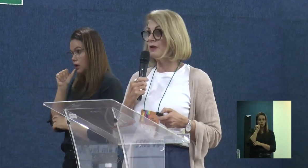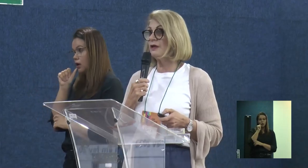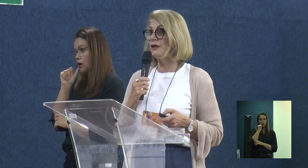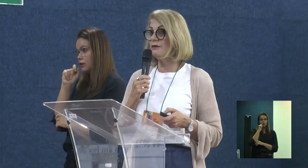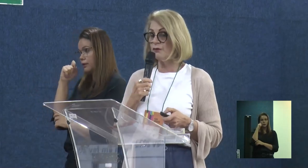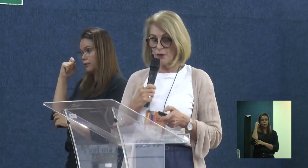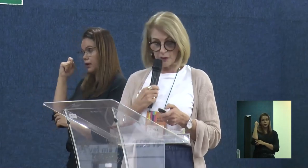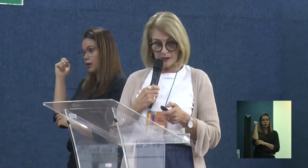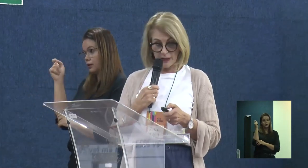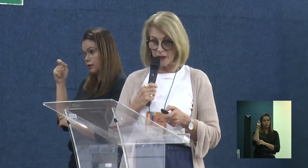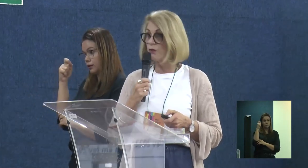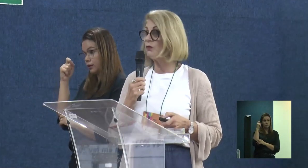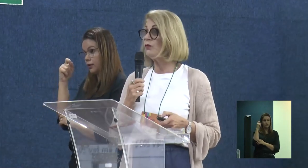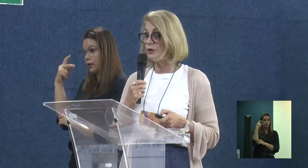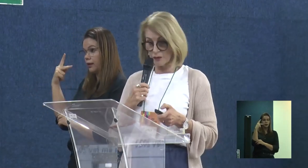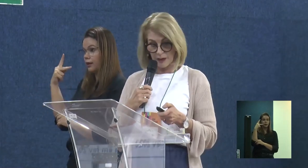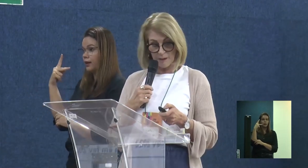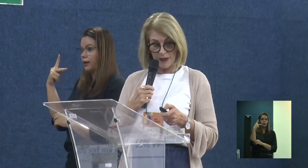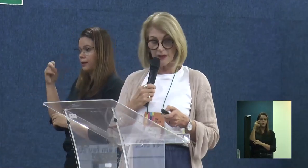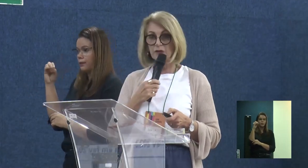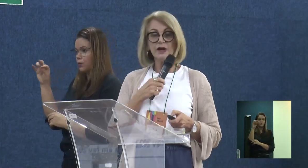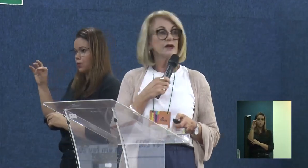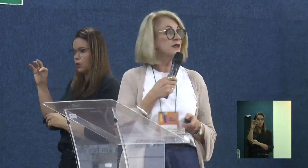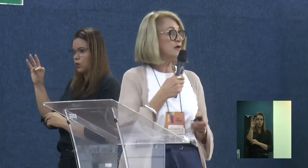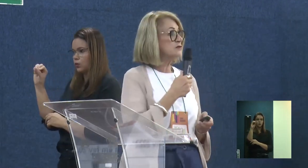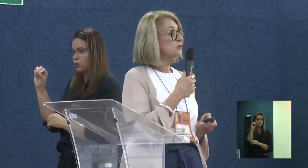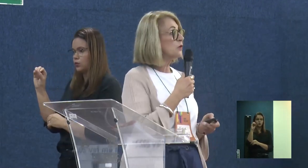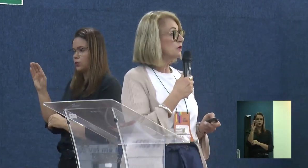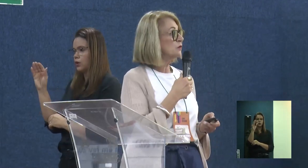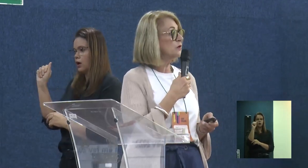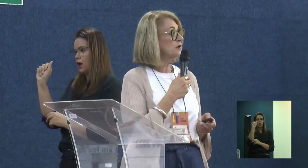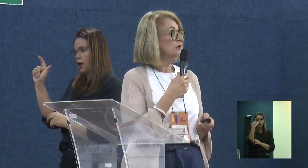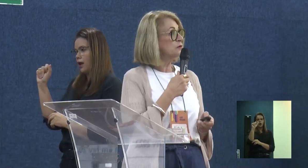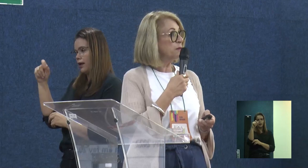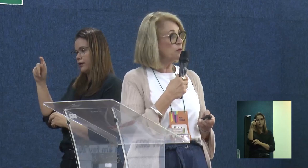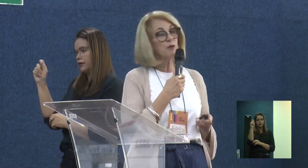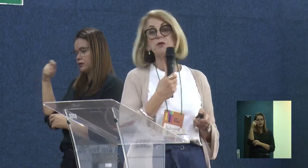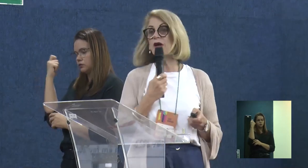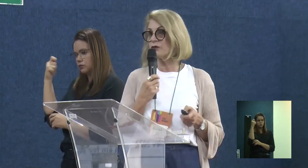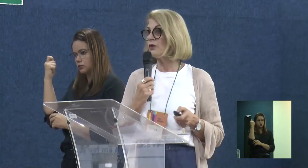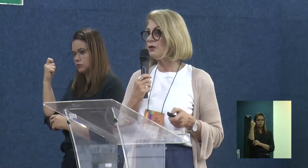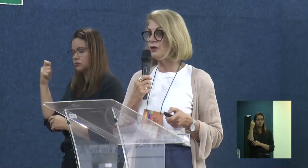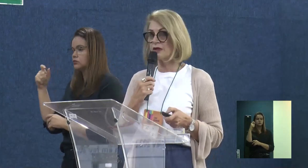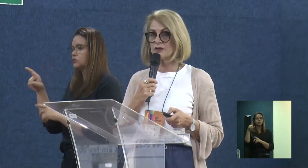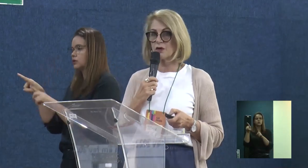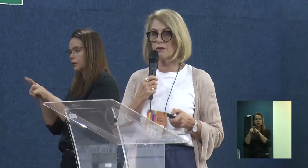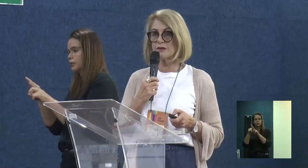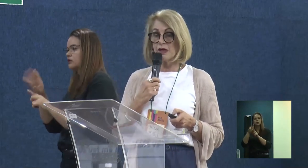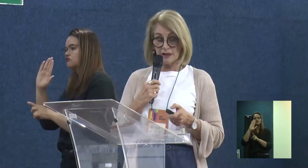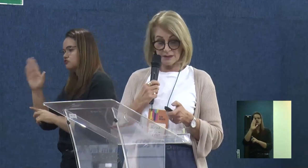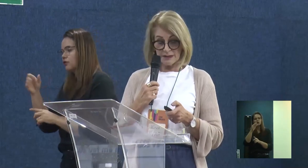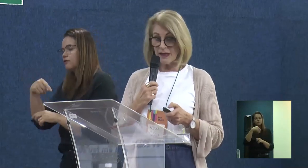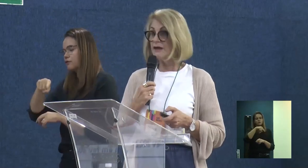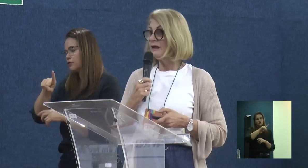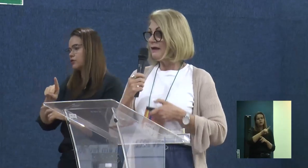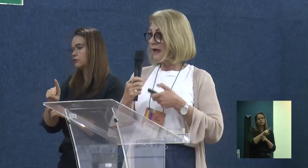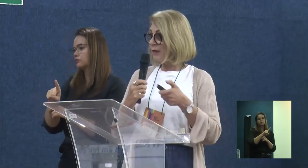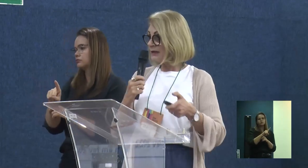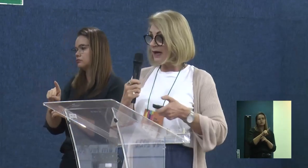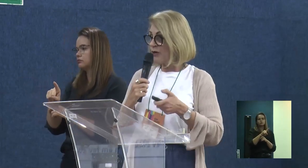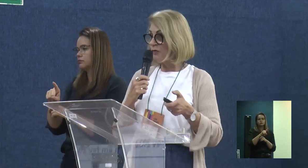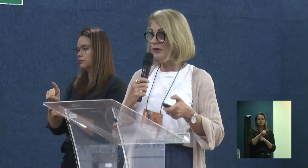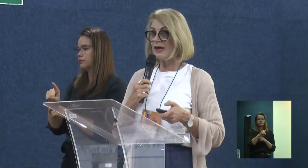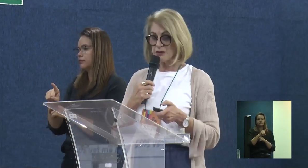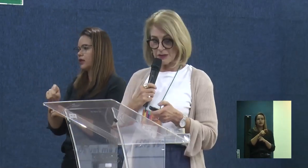agregando à turma e foi entregue um único trabalho, que é esse do Corredor, do Plano Popular do Corredor das Tropas, que está